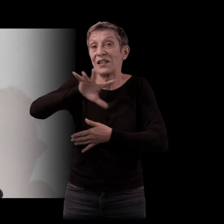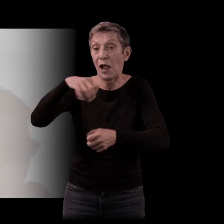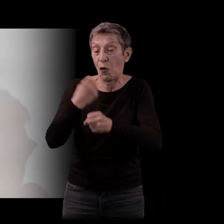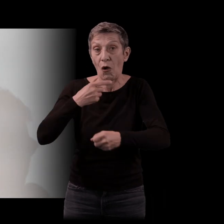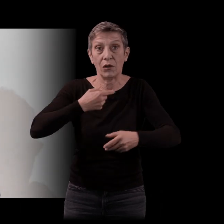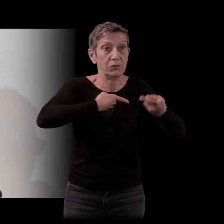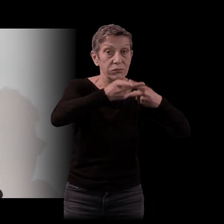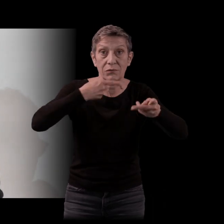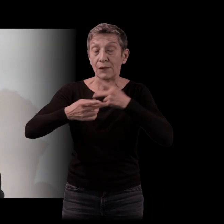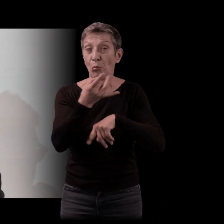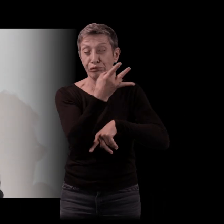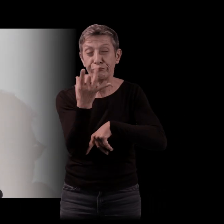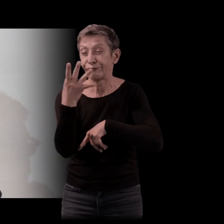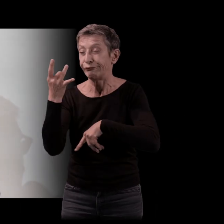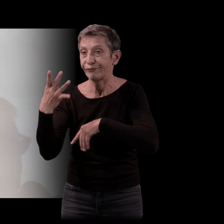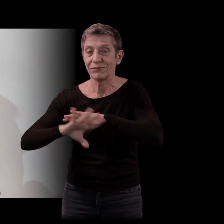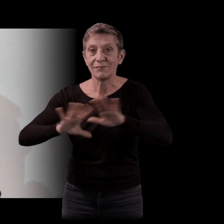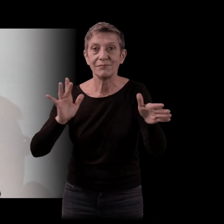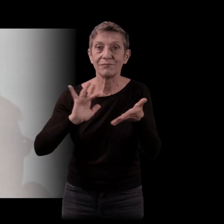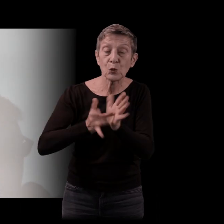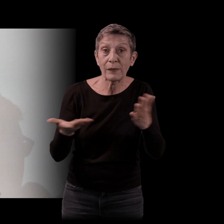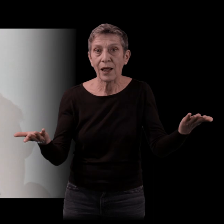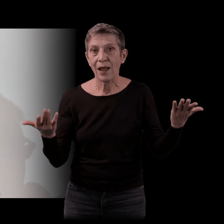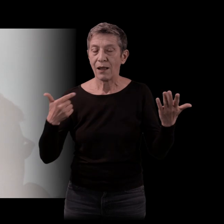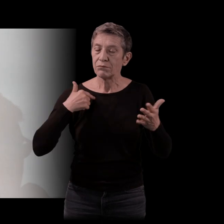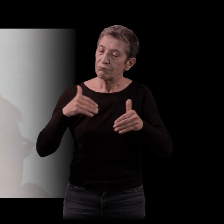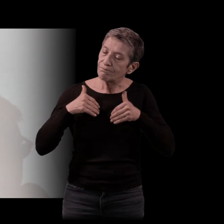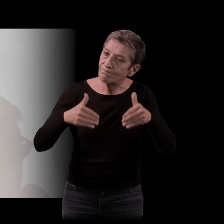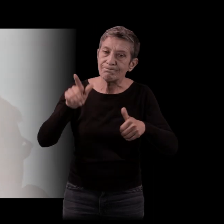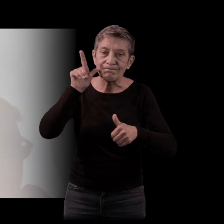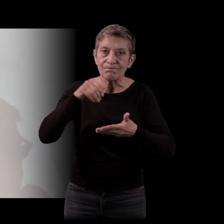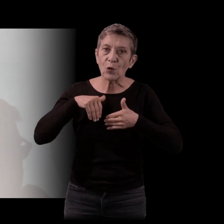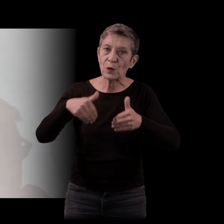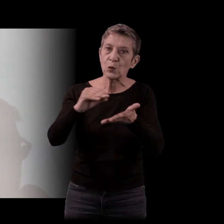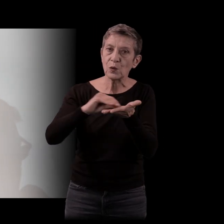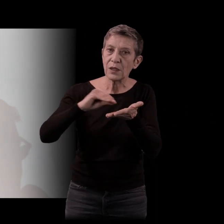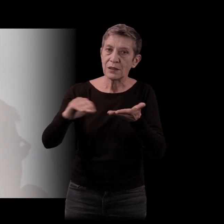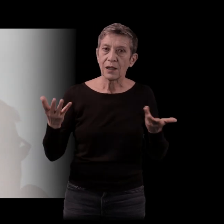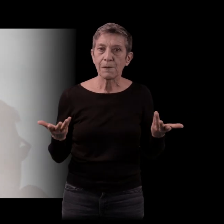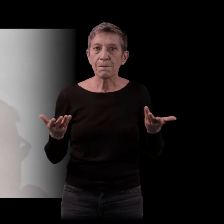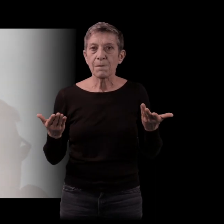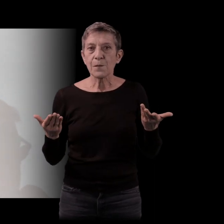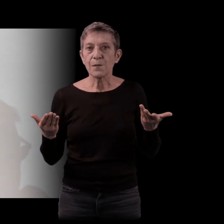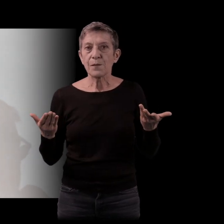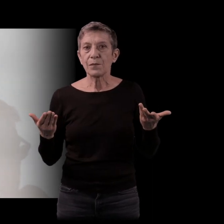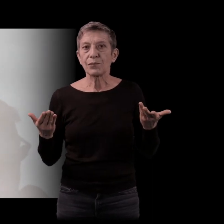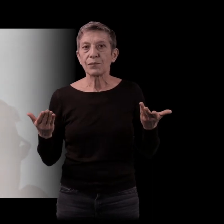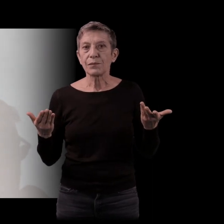lui aussi. Mais j'ai toujours continué à écrire, à écrire aussi pour